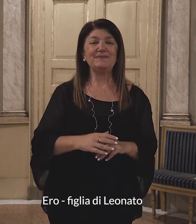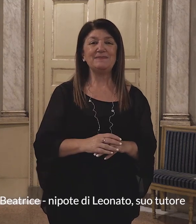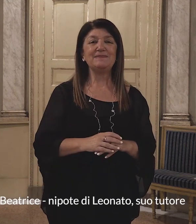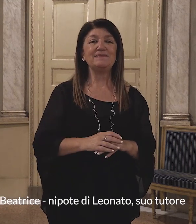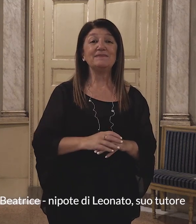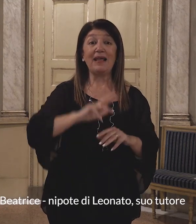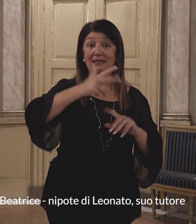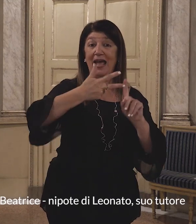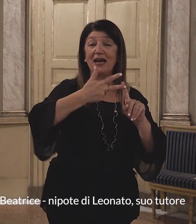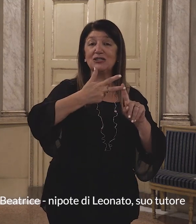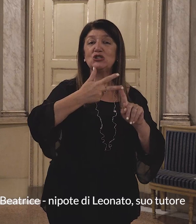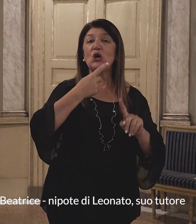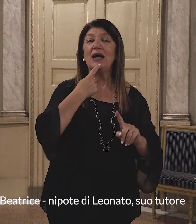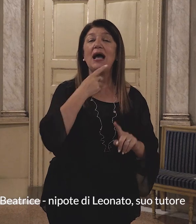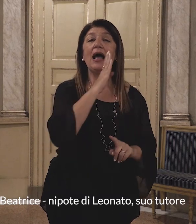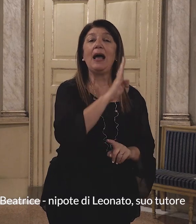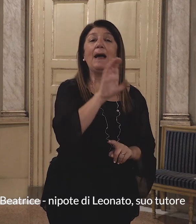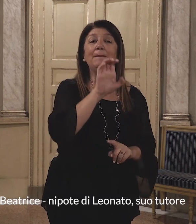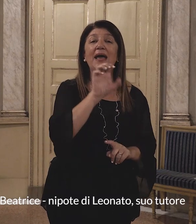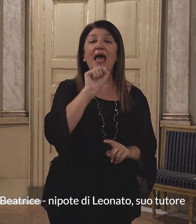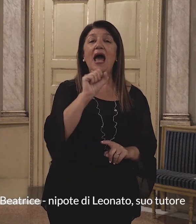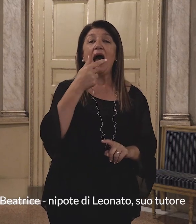Beatrice, nipote di Leonato, suo tutore.